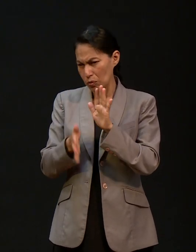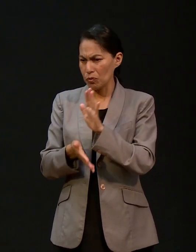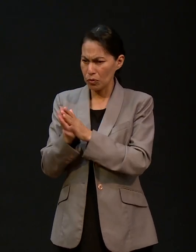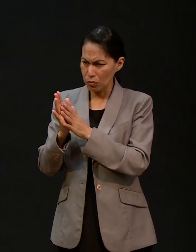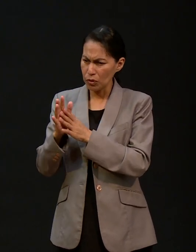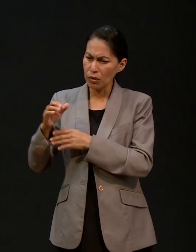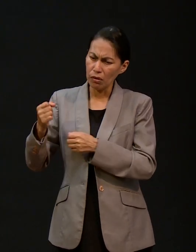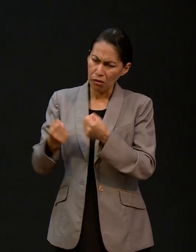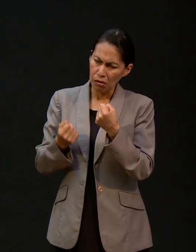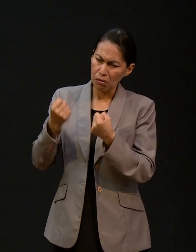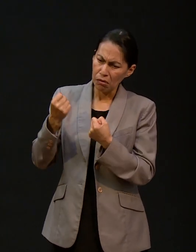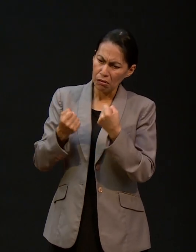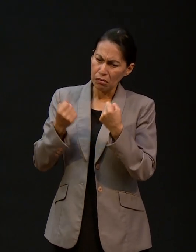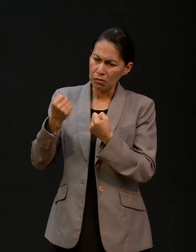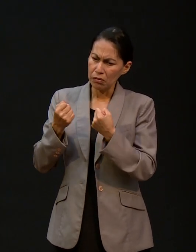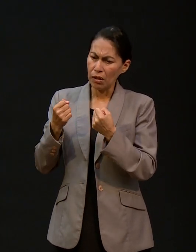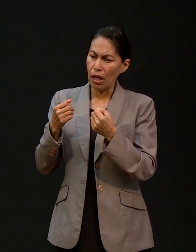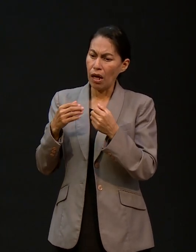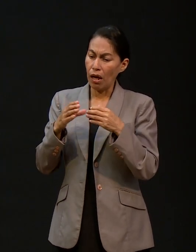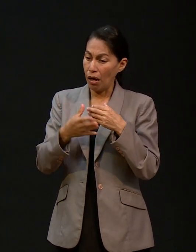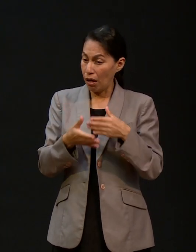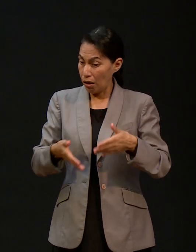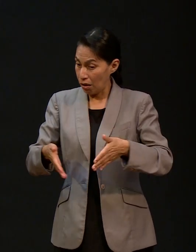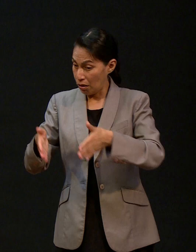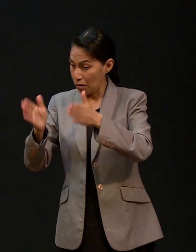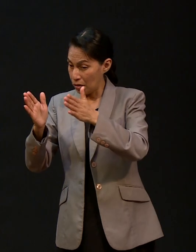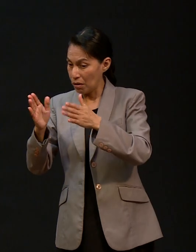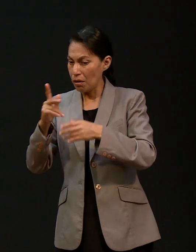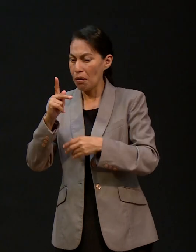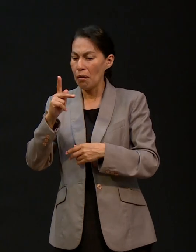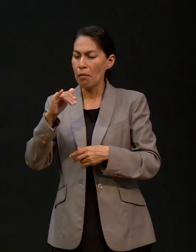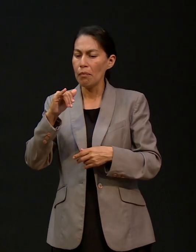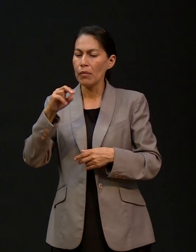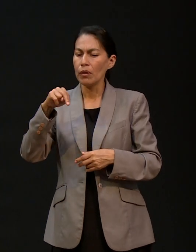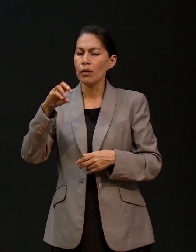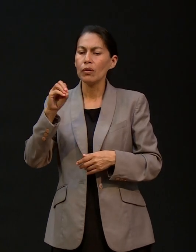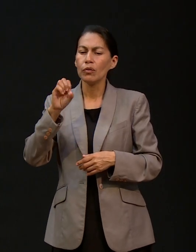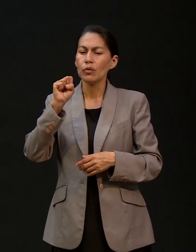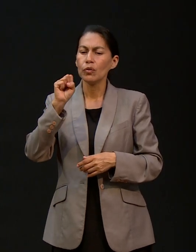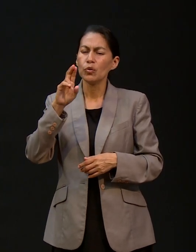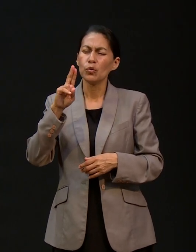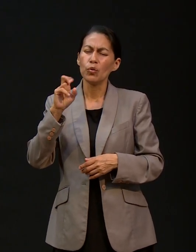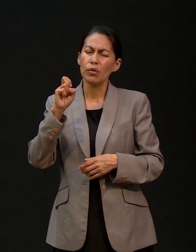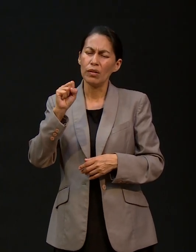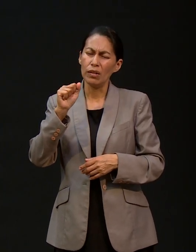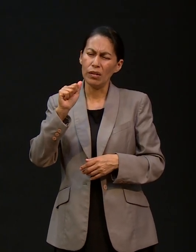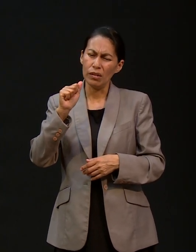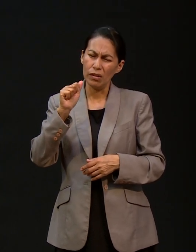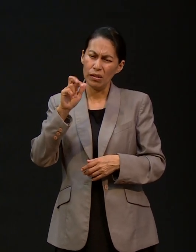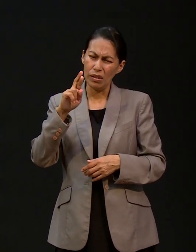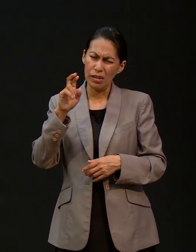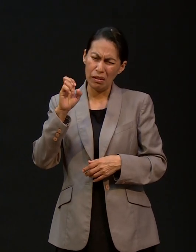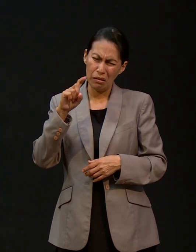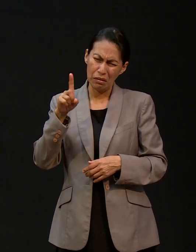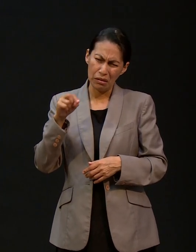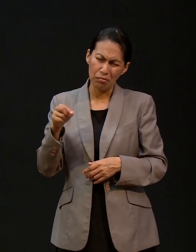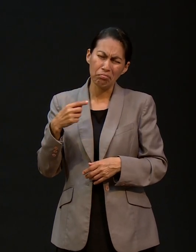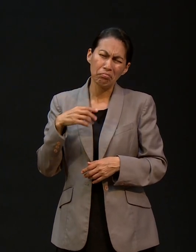íbamos por la calle Pino Suárez. ¿Qué edad tendrías más o menos? Yo creo que tendría unos 14 años,